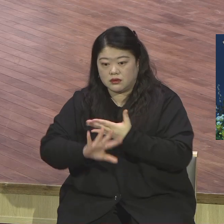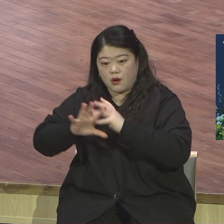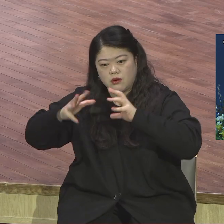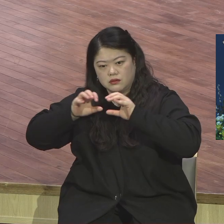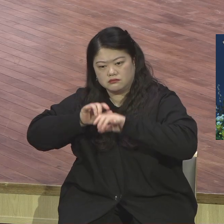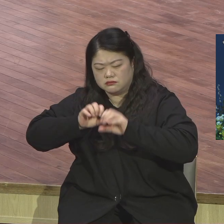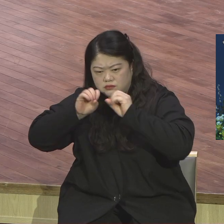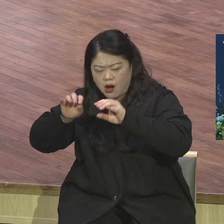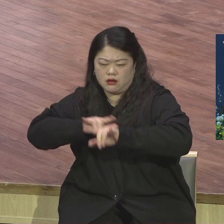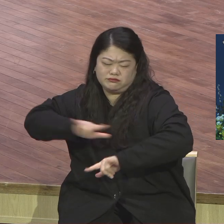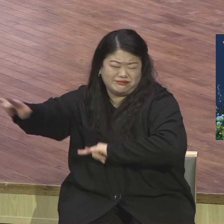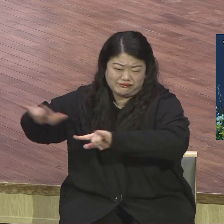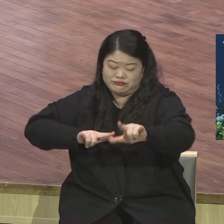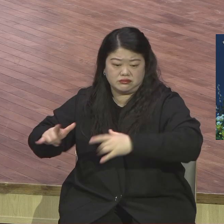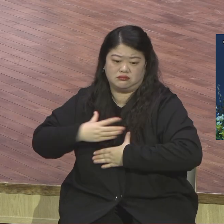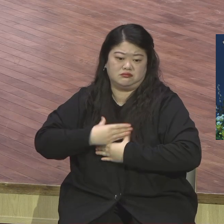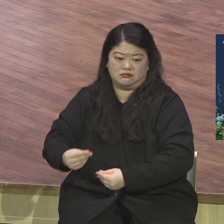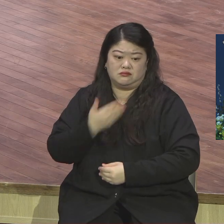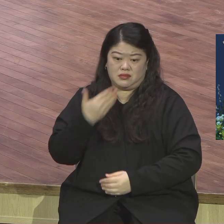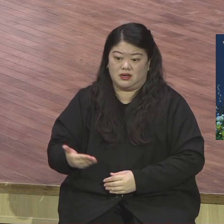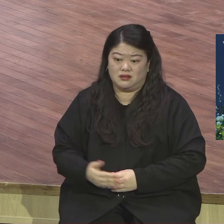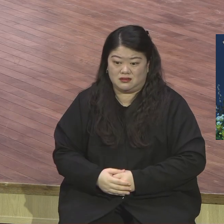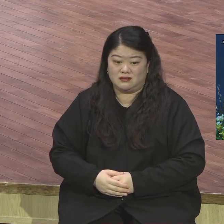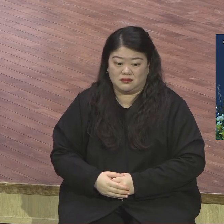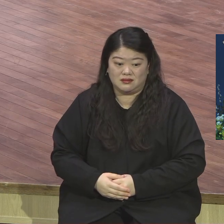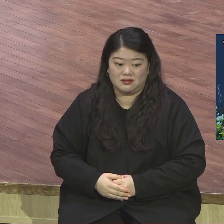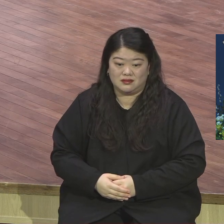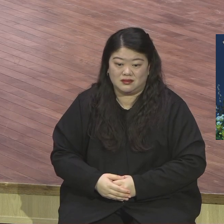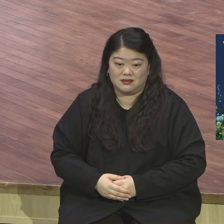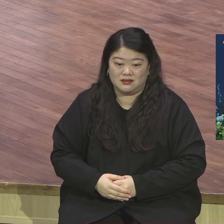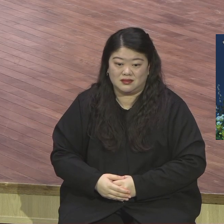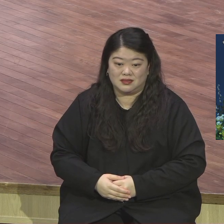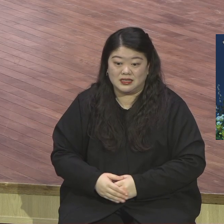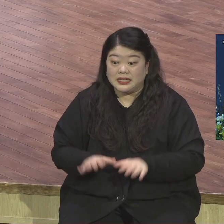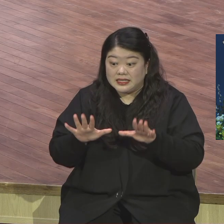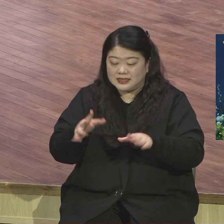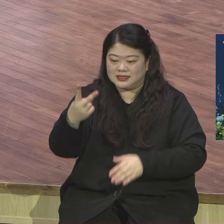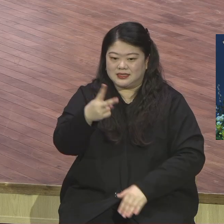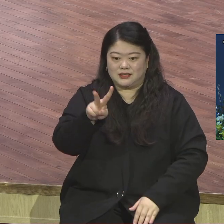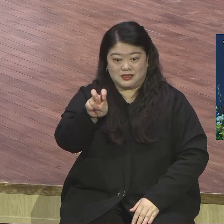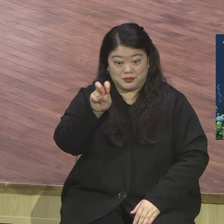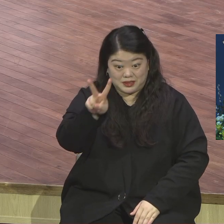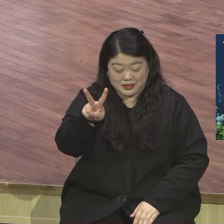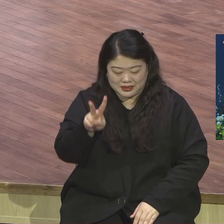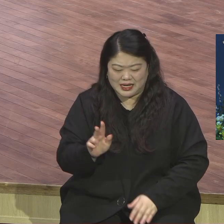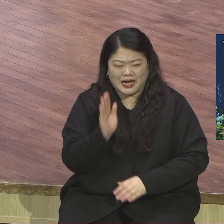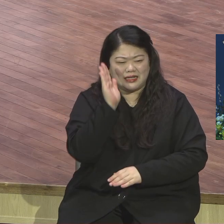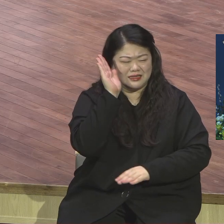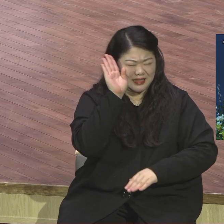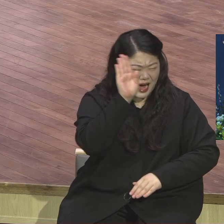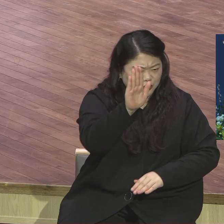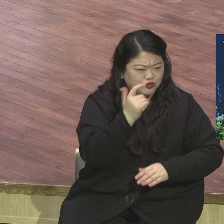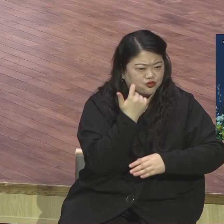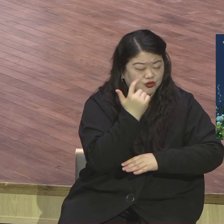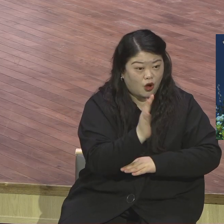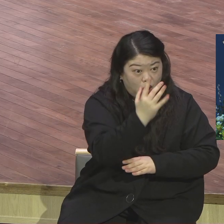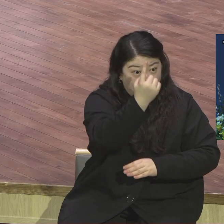하나님께서 2022년 우리에게 나중 영광이 이전 영광보다 크리라는 언약의 말씀을 주신